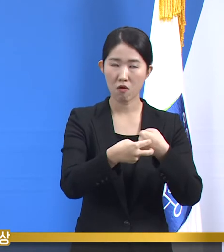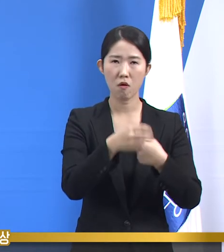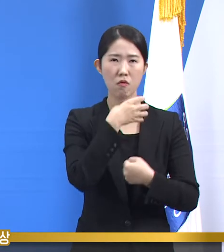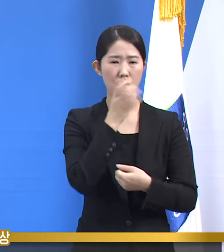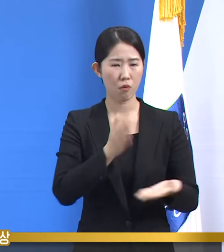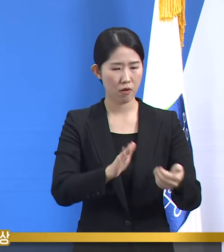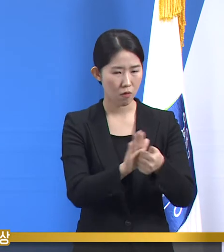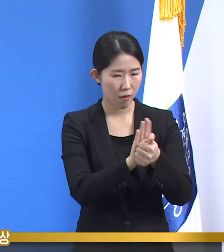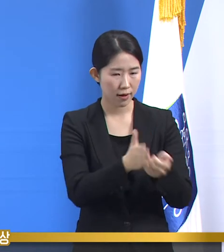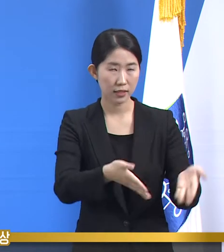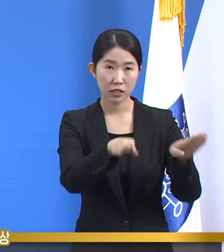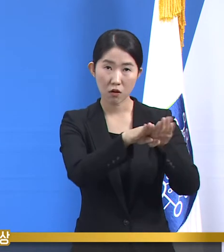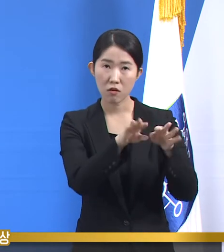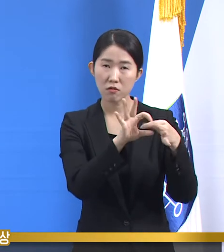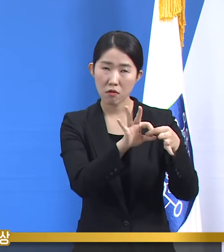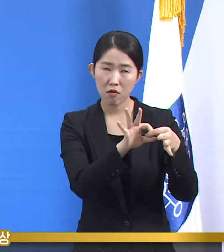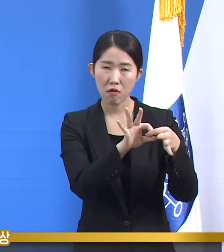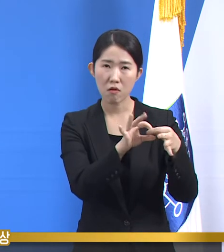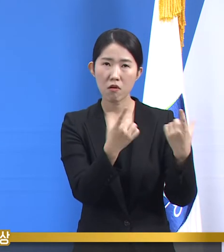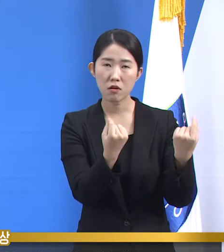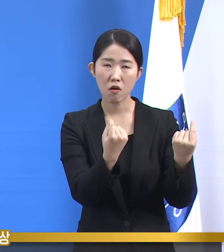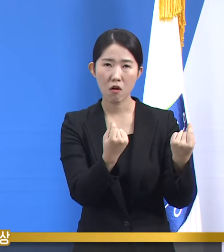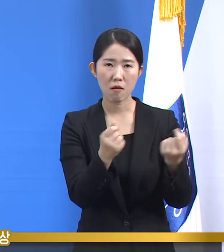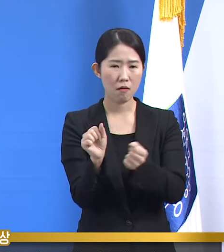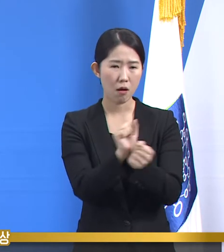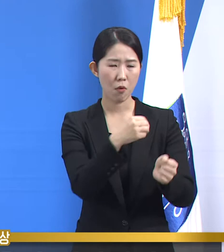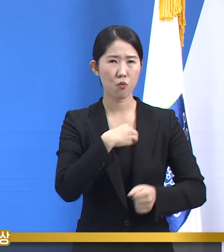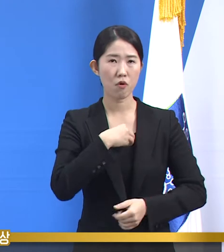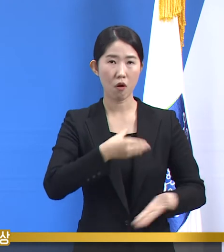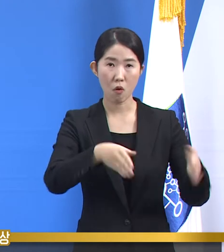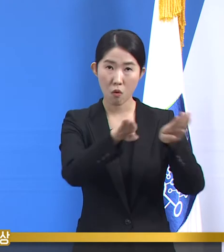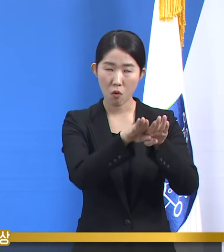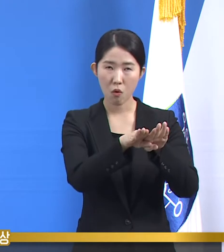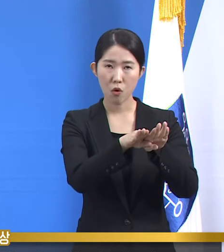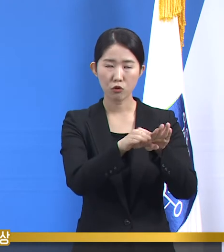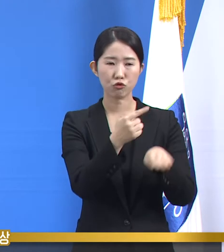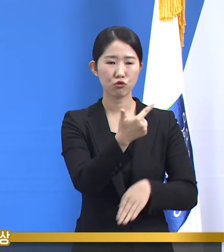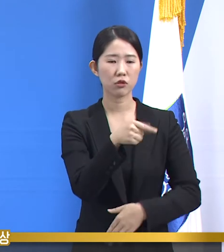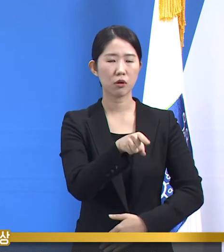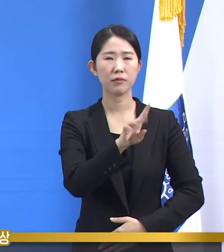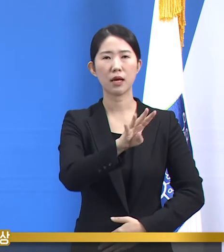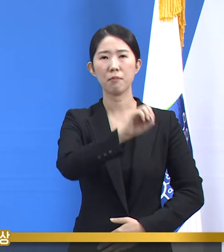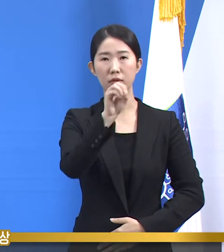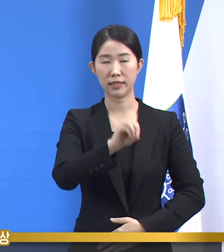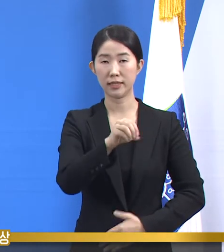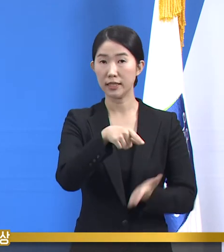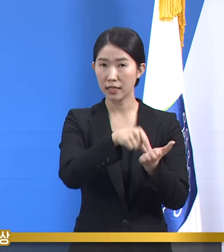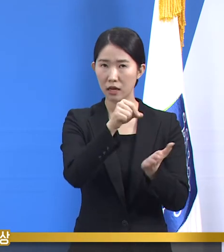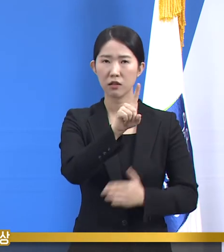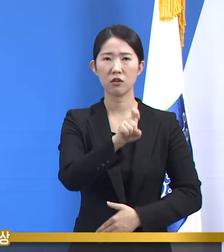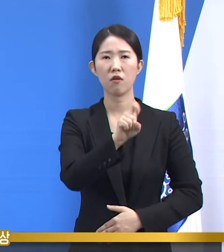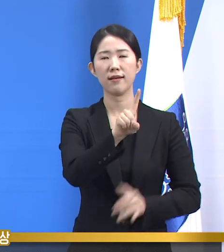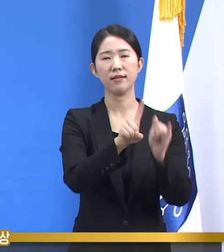요양시설 등 취약기관 관련 확진자는 6.4%인 11명이었습니다.